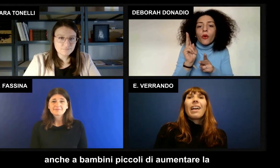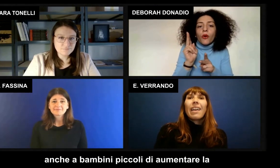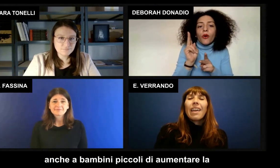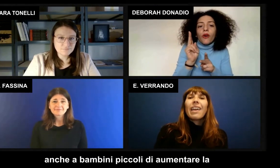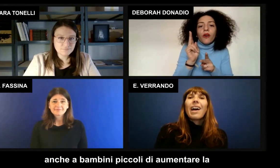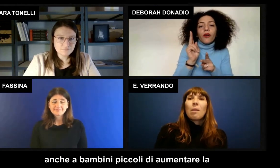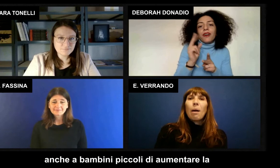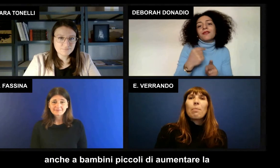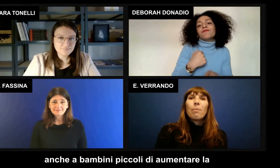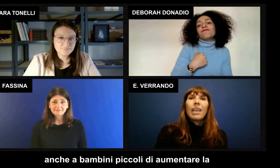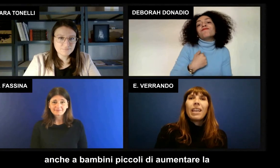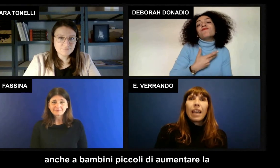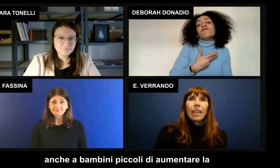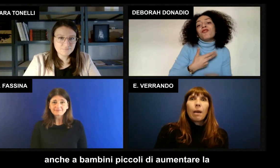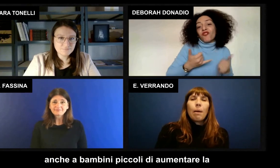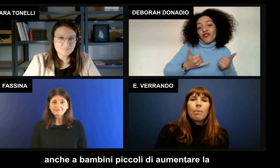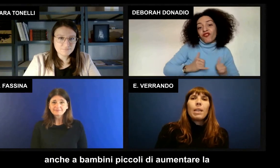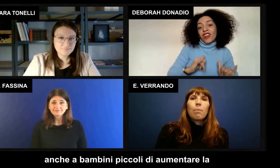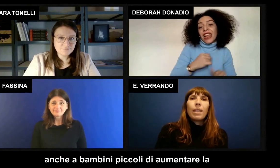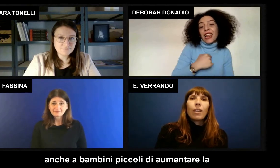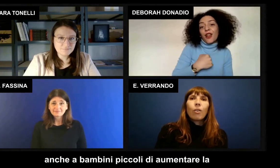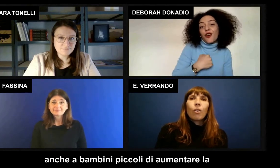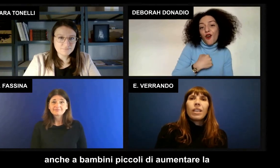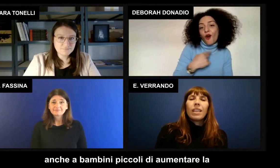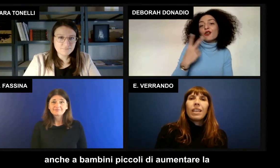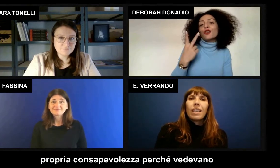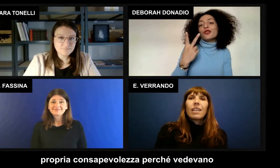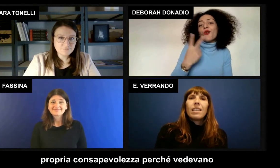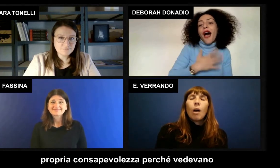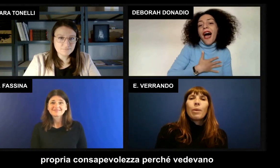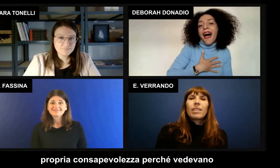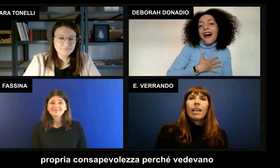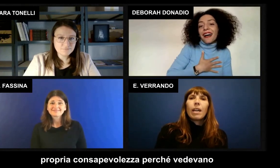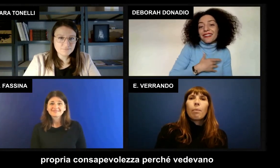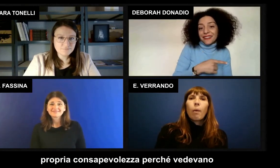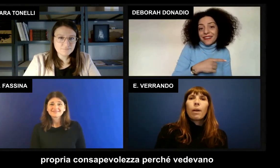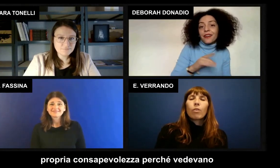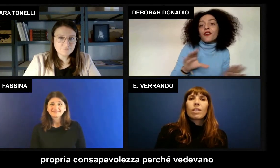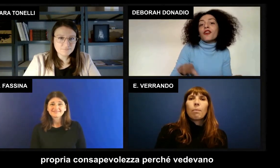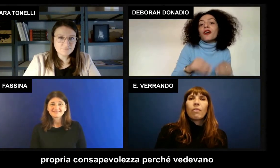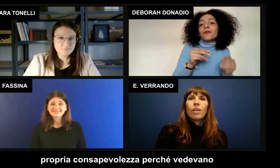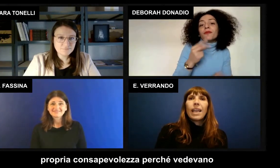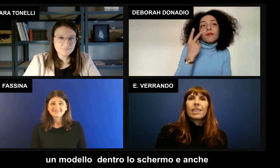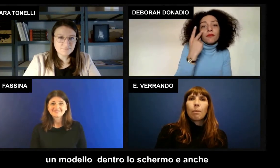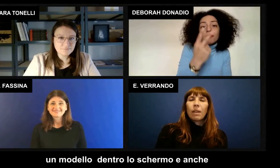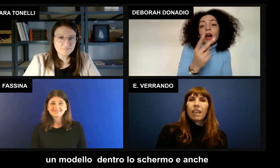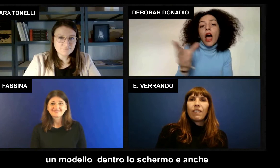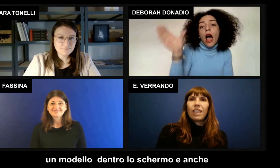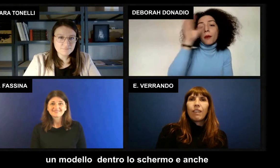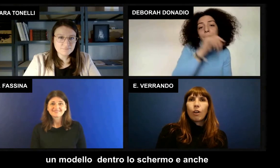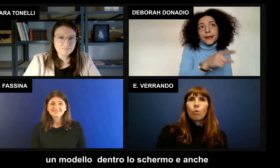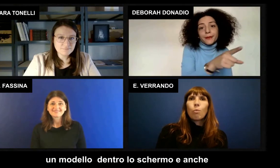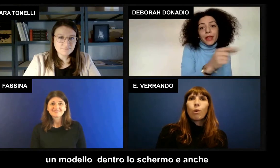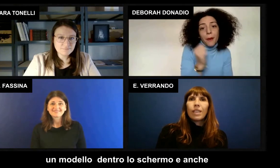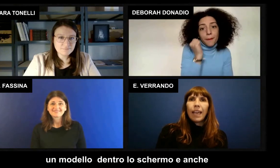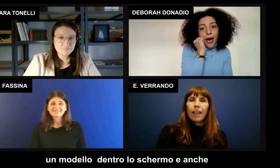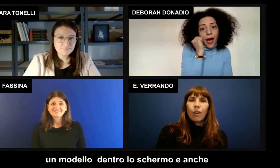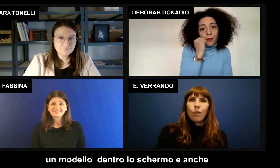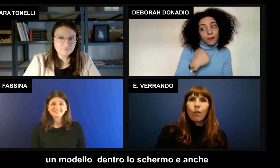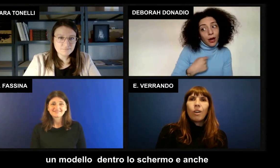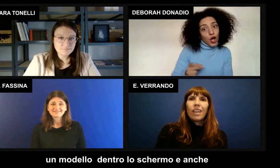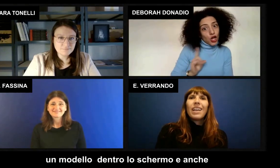e ai bambini, anche a bambini piccoli di aumentare la propria consapevolezza perché vedevano un